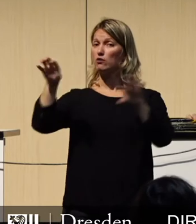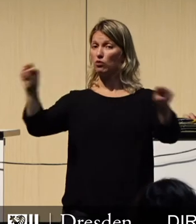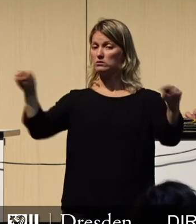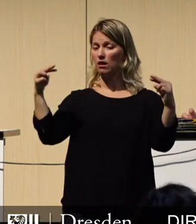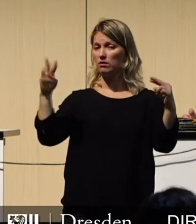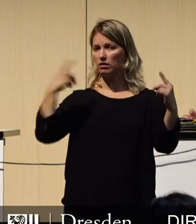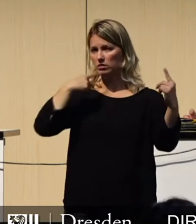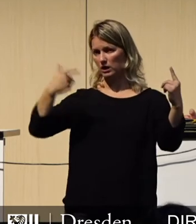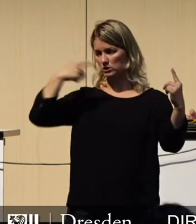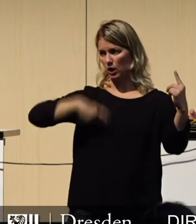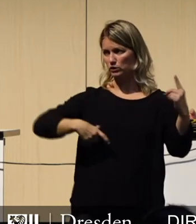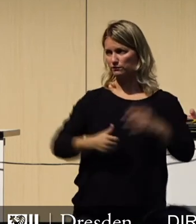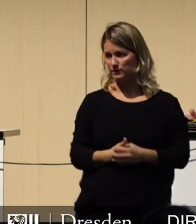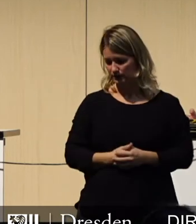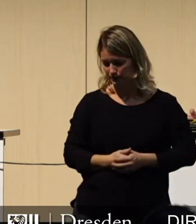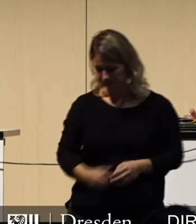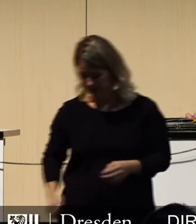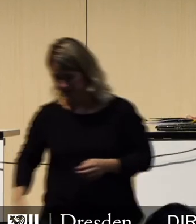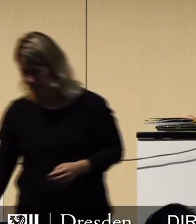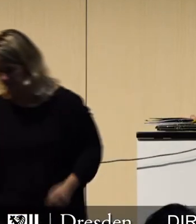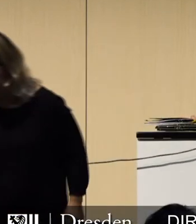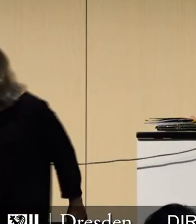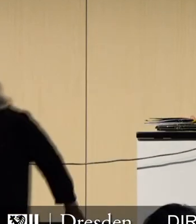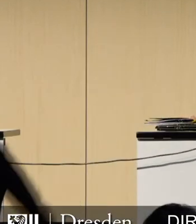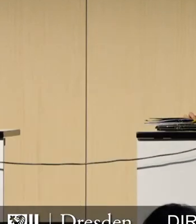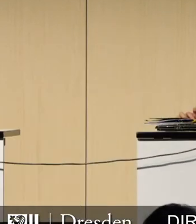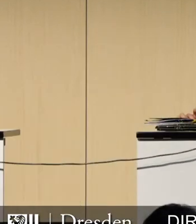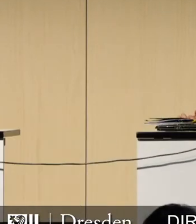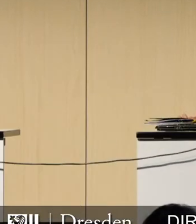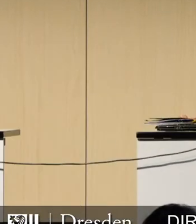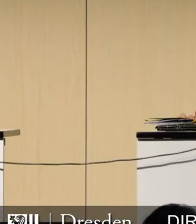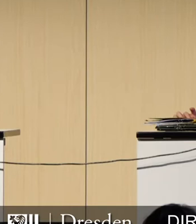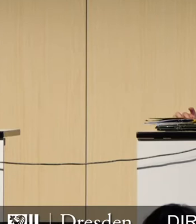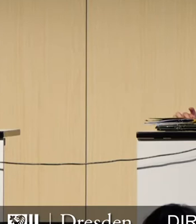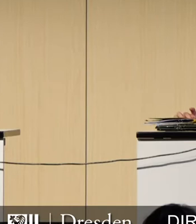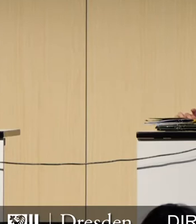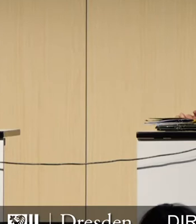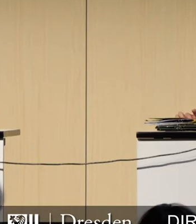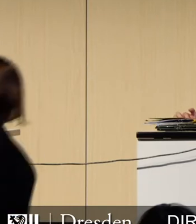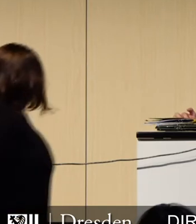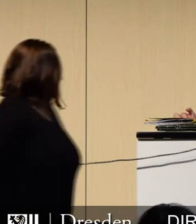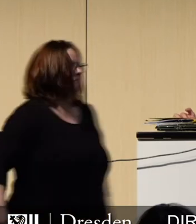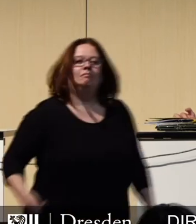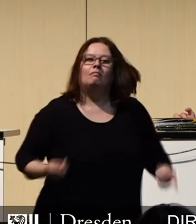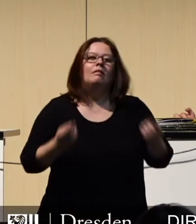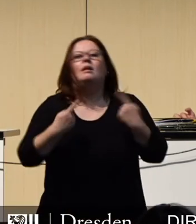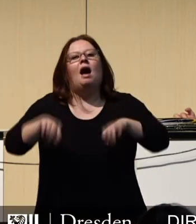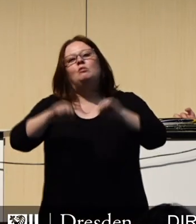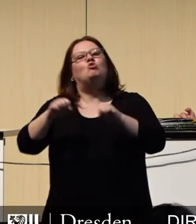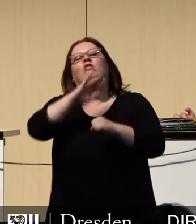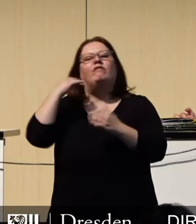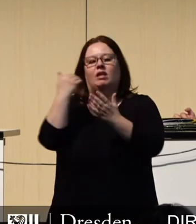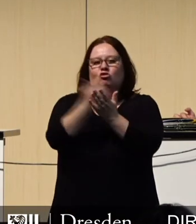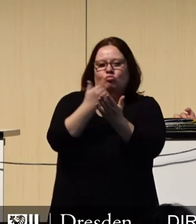Ein weiteres Szenario wäre ein knallharter Sparkurs mit erheblichen Konsequenzen. Millionenschwere Einschnitte im